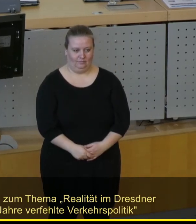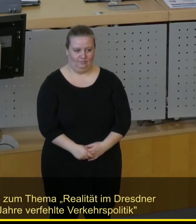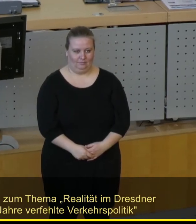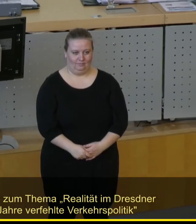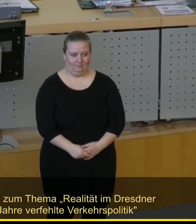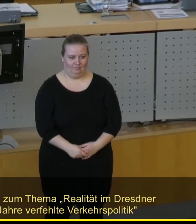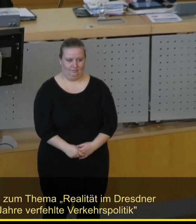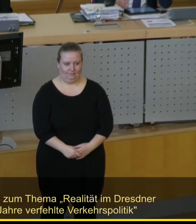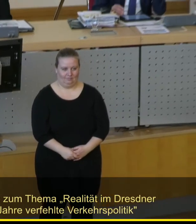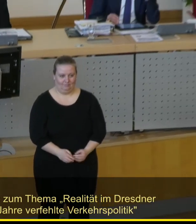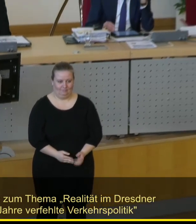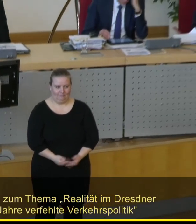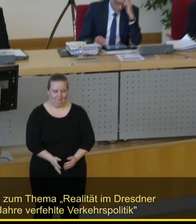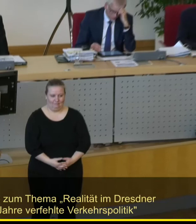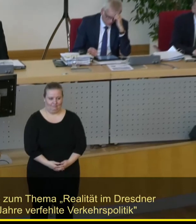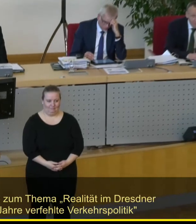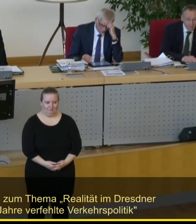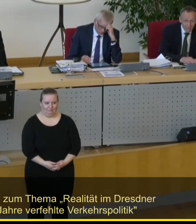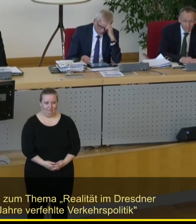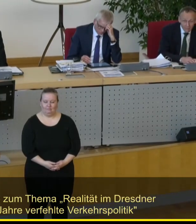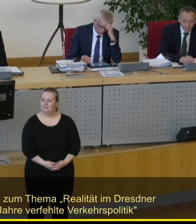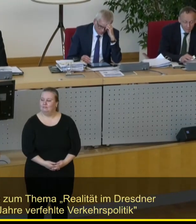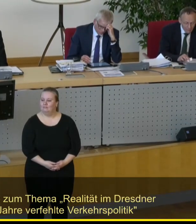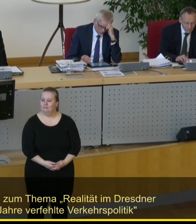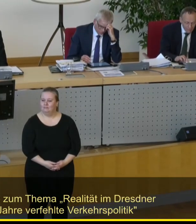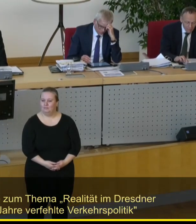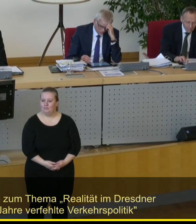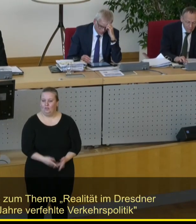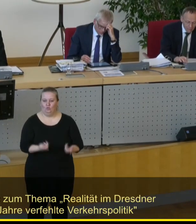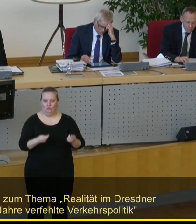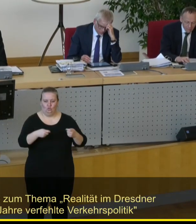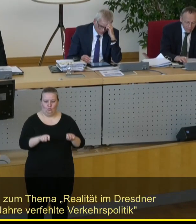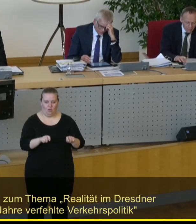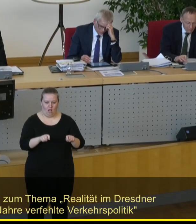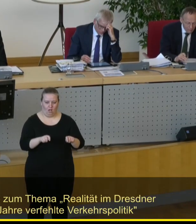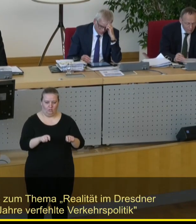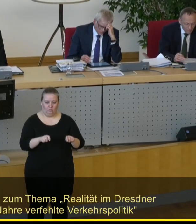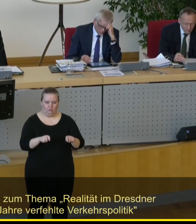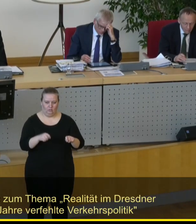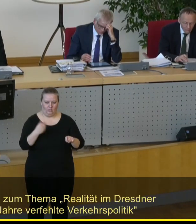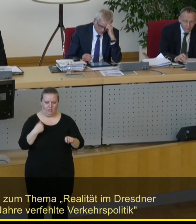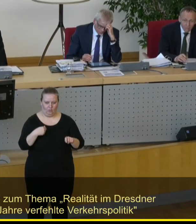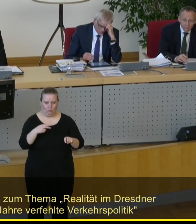Und zum Abschluss der aktuellen Stunde die Bürgerfraktion, Herr Blümel.